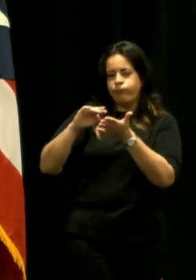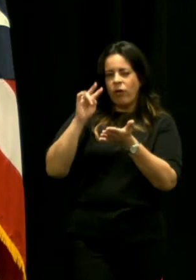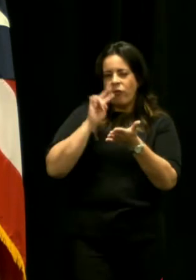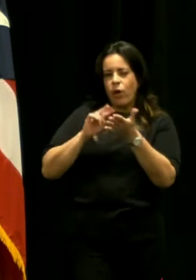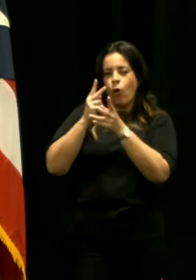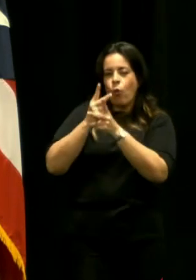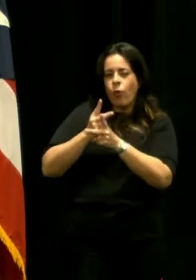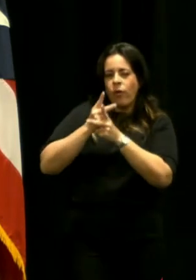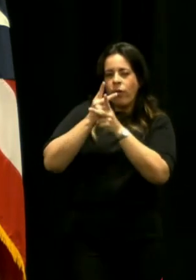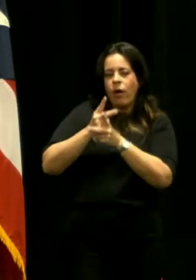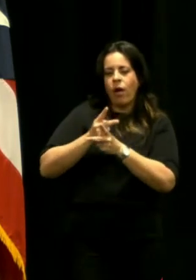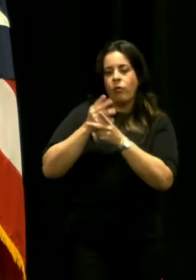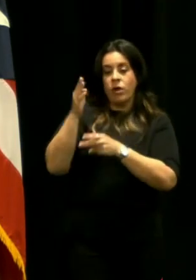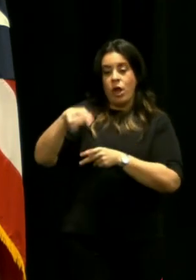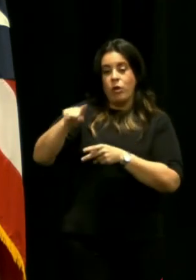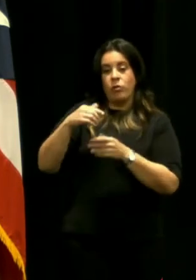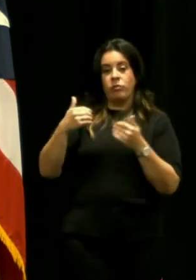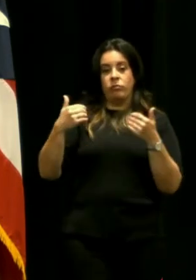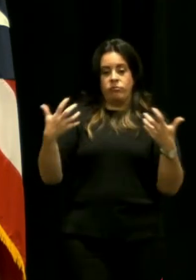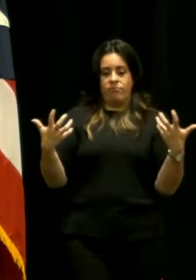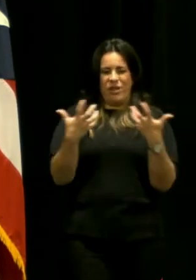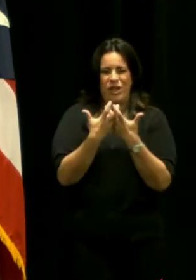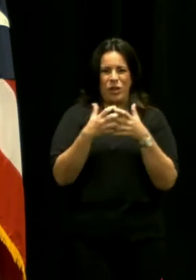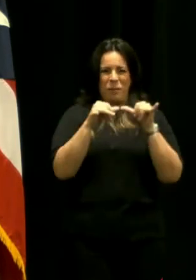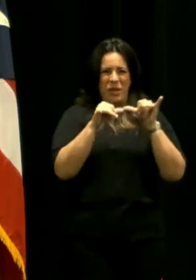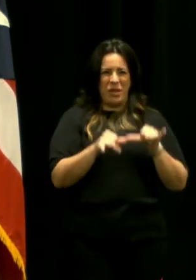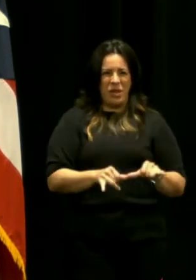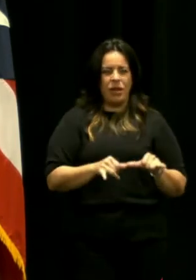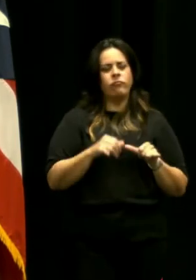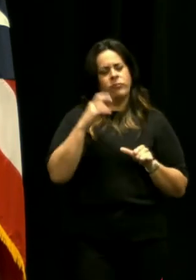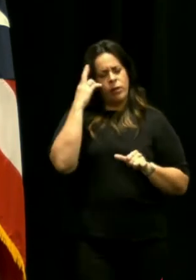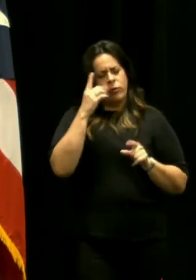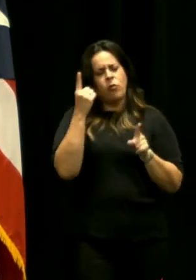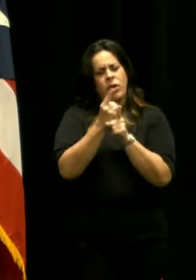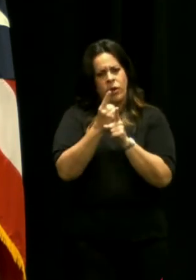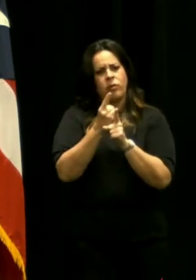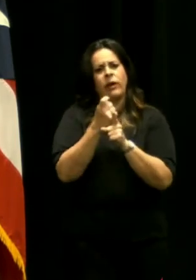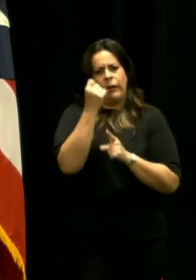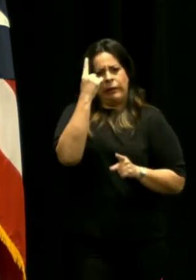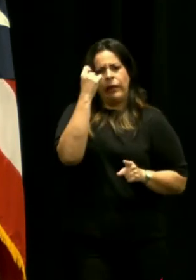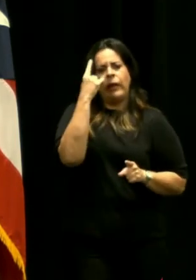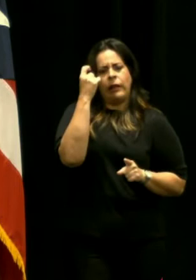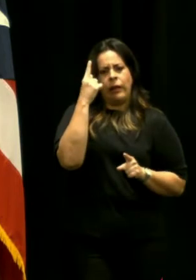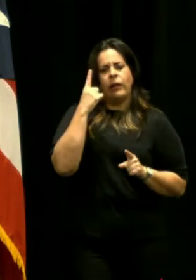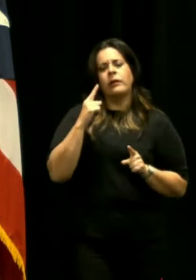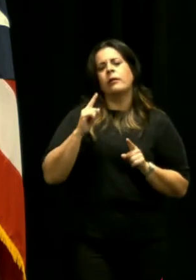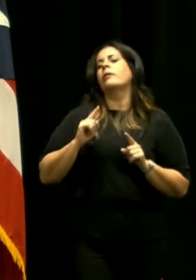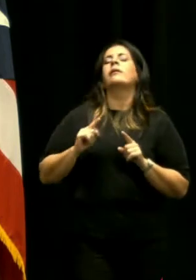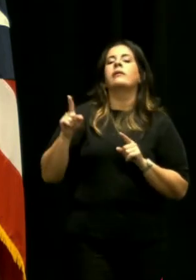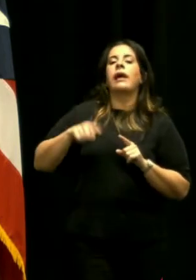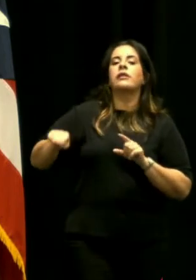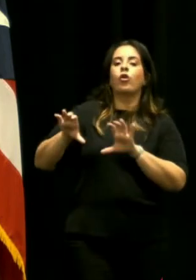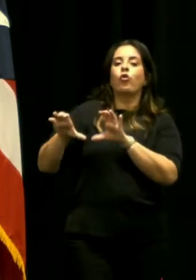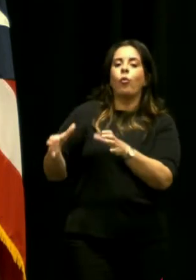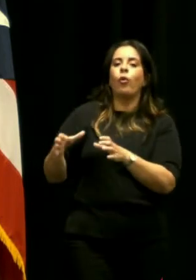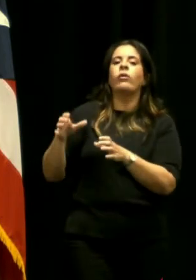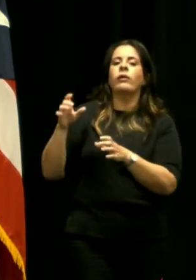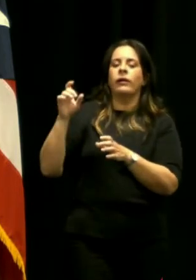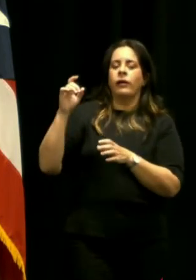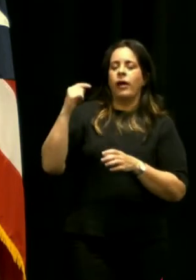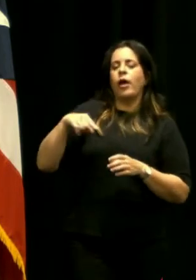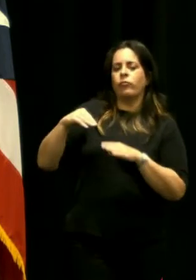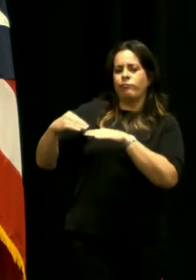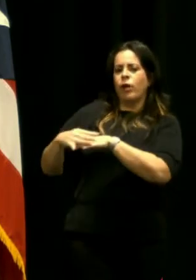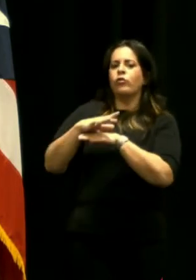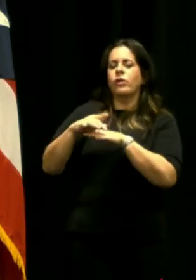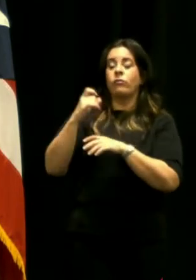comisión habló de unas métricas que son razonables que entiende la comisión multisectorial que se deben tomar en consideración en